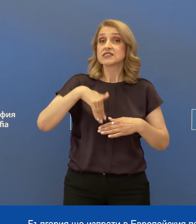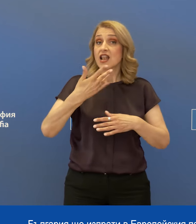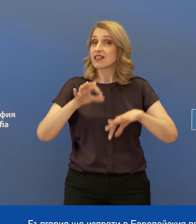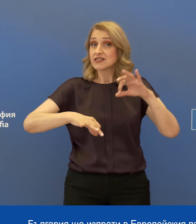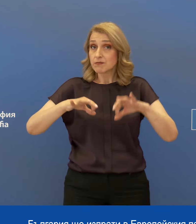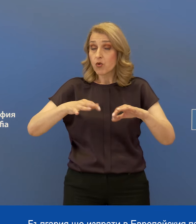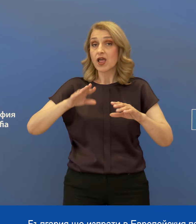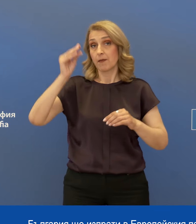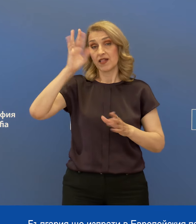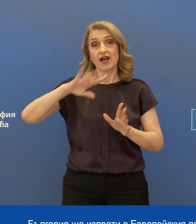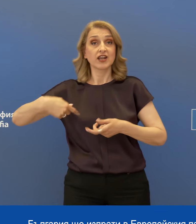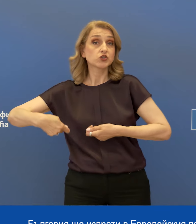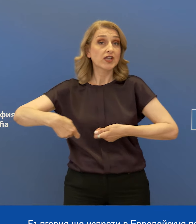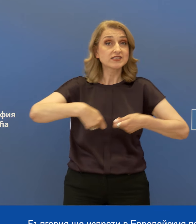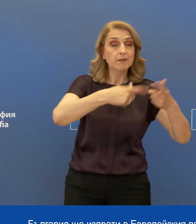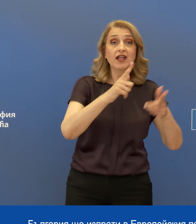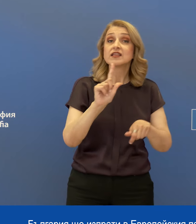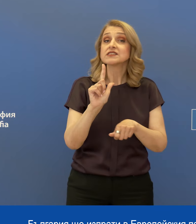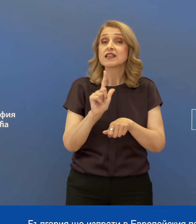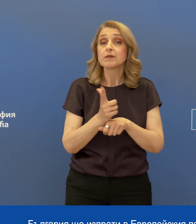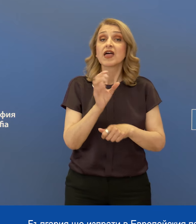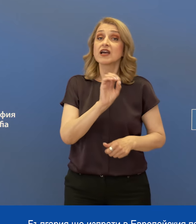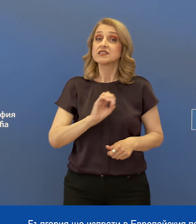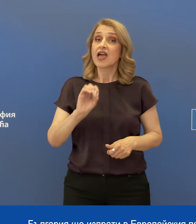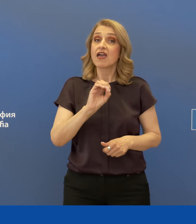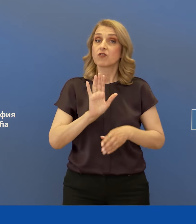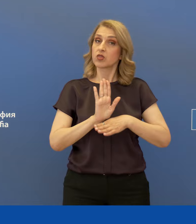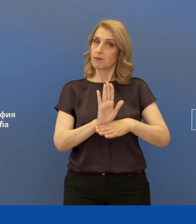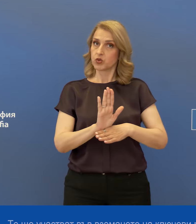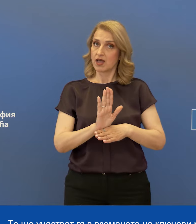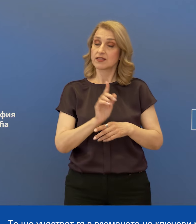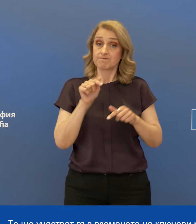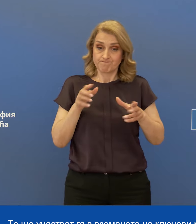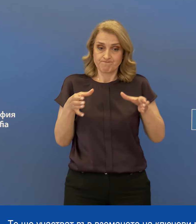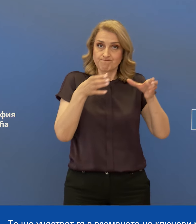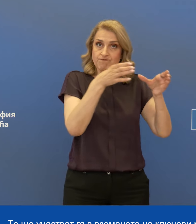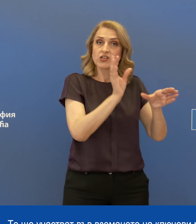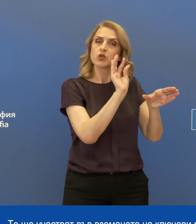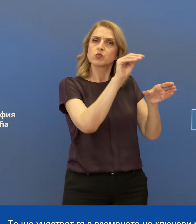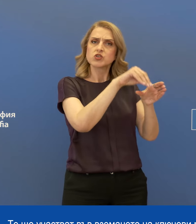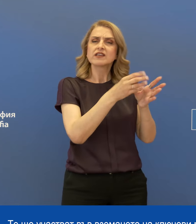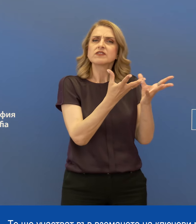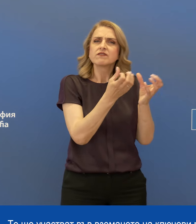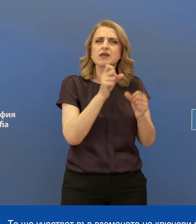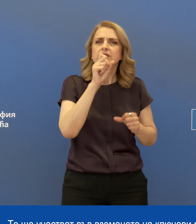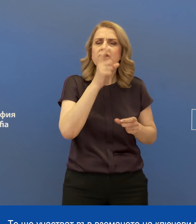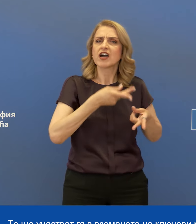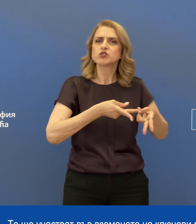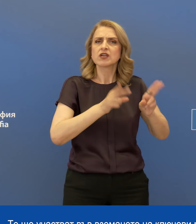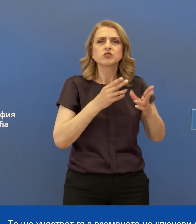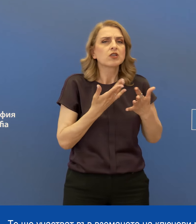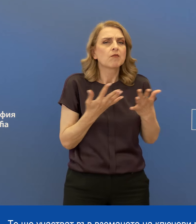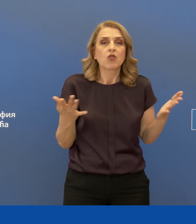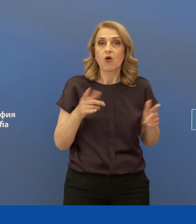България ще изпрати в Европейския парламент 17 евродепутати. Те ще участват във вземенето на ключови решения по